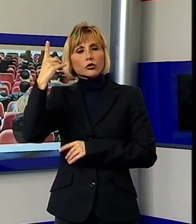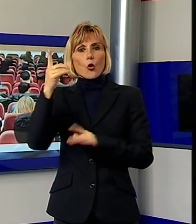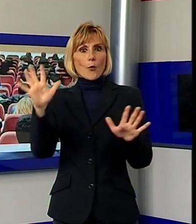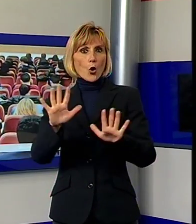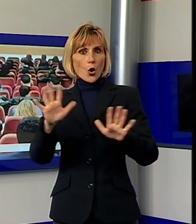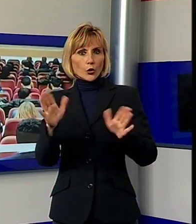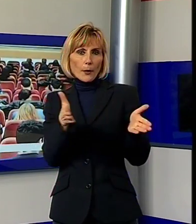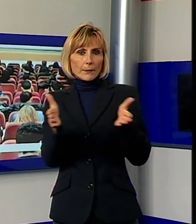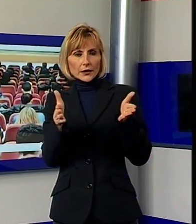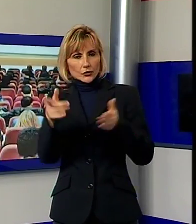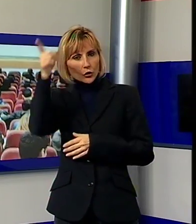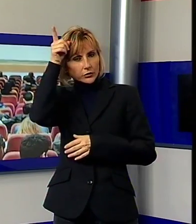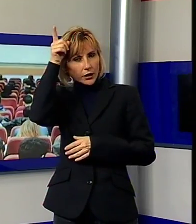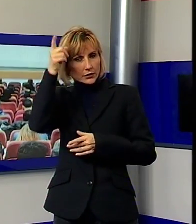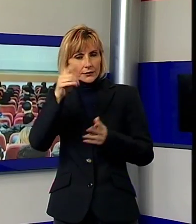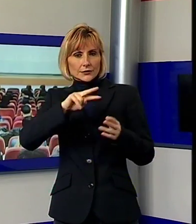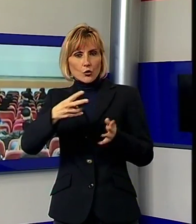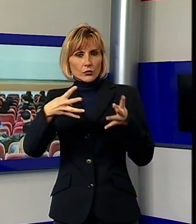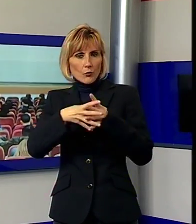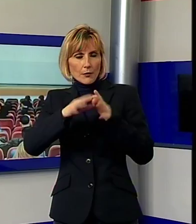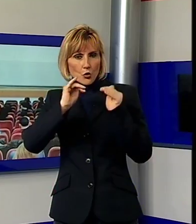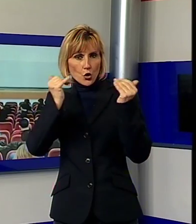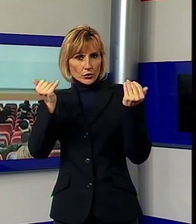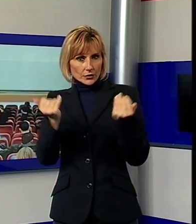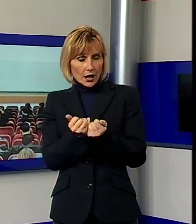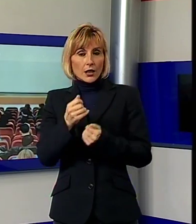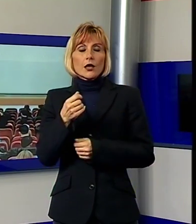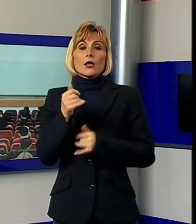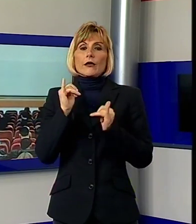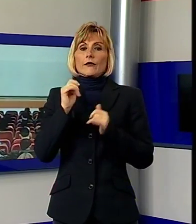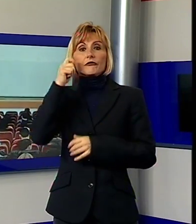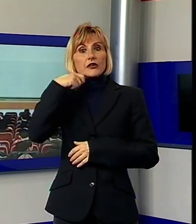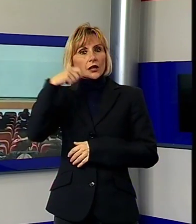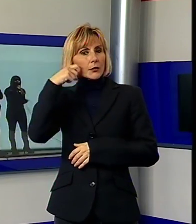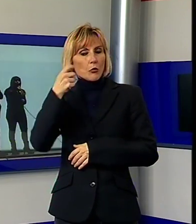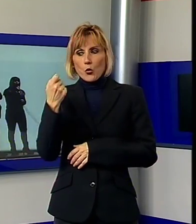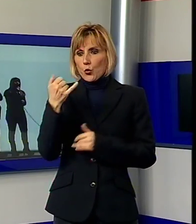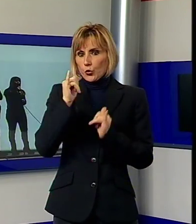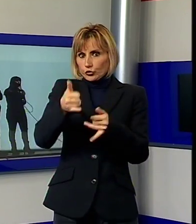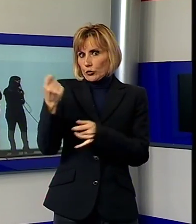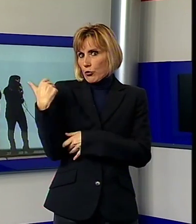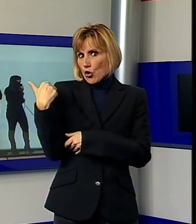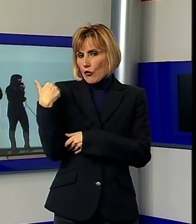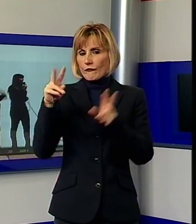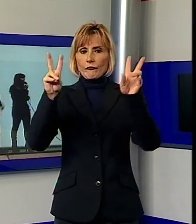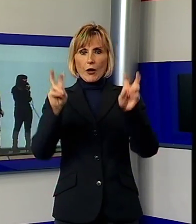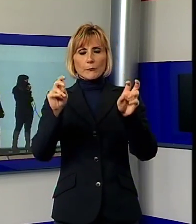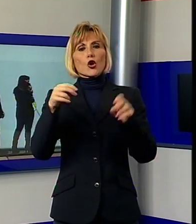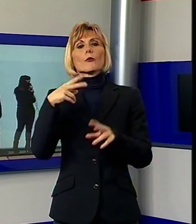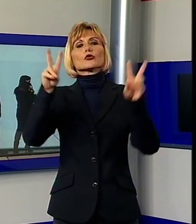La verità negata, pellicola appena uscita basata su uno dei più recenti e importanti casi giudiziari sul tema della Shoah. L'ultimo